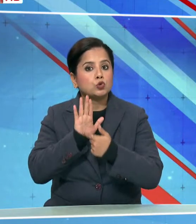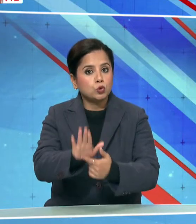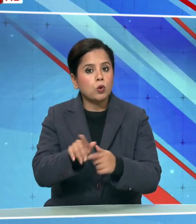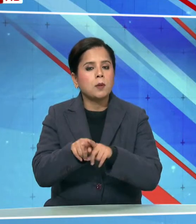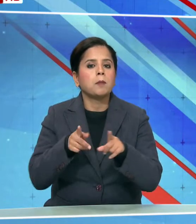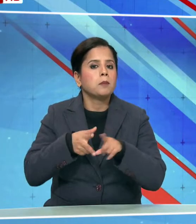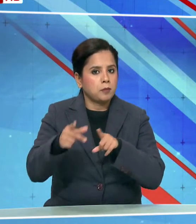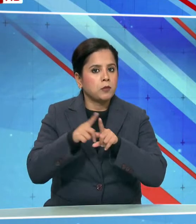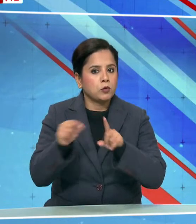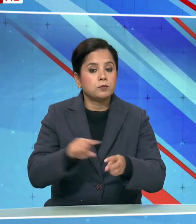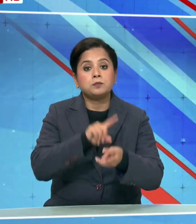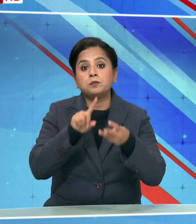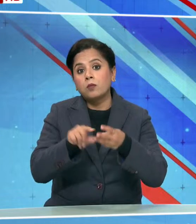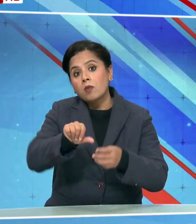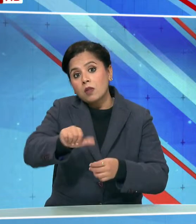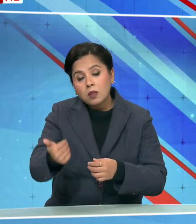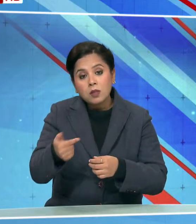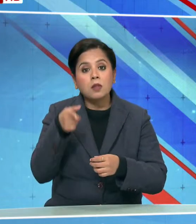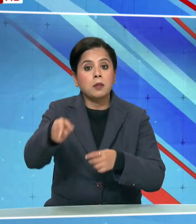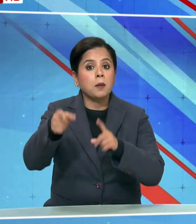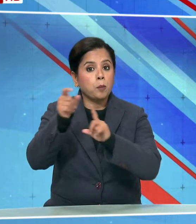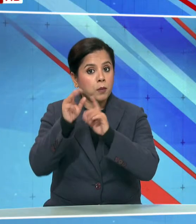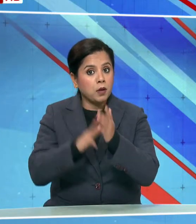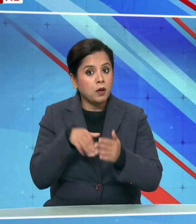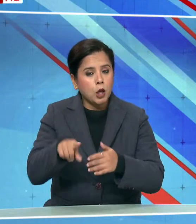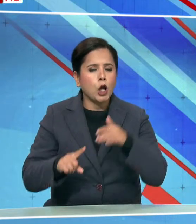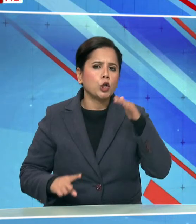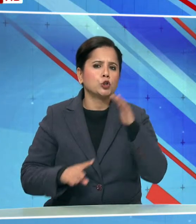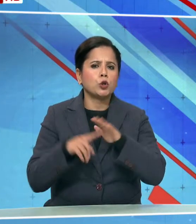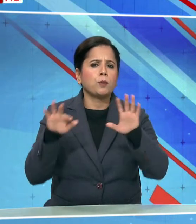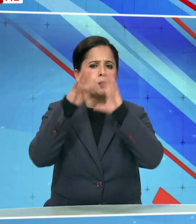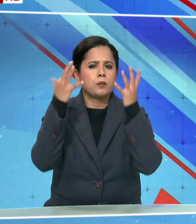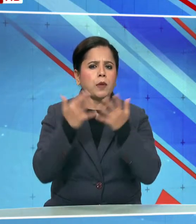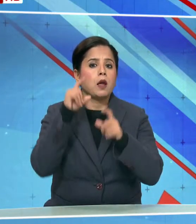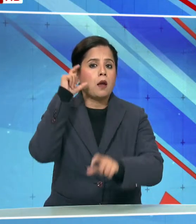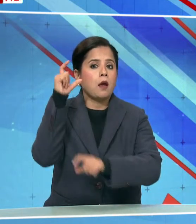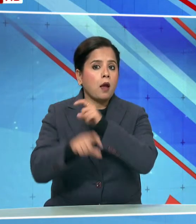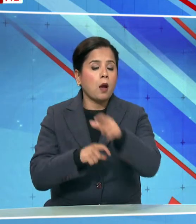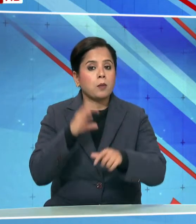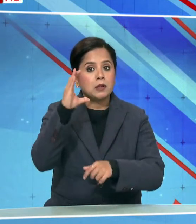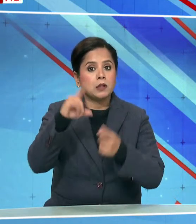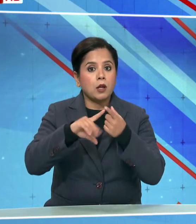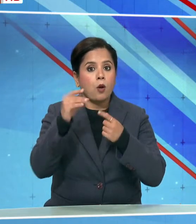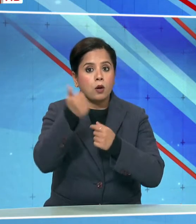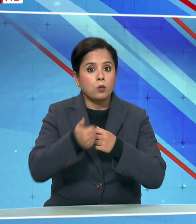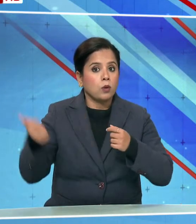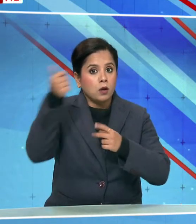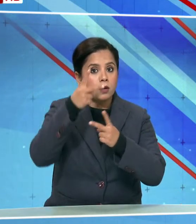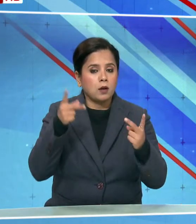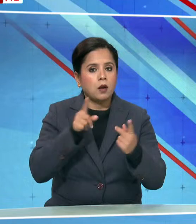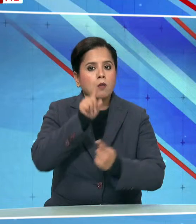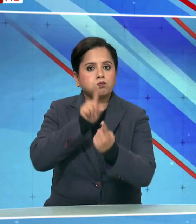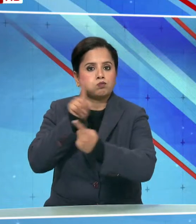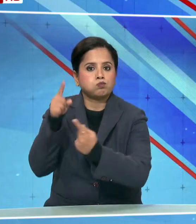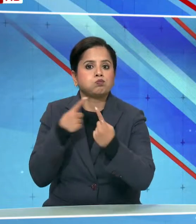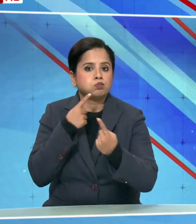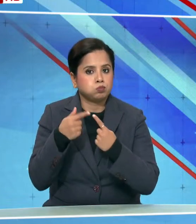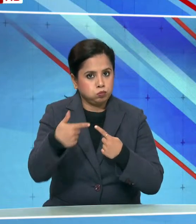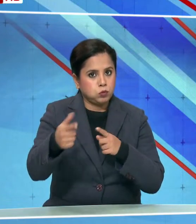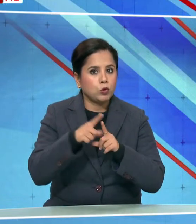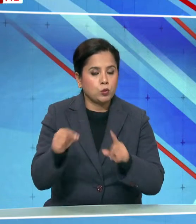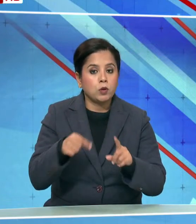इसके अलावा प्रधान मंत्री शीर्ष वैश्विक कमपनियों के सीईओ के साथ बैठक करेंगे